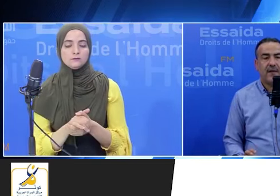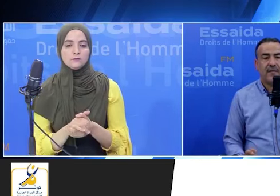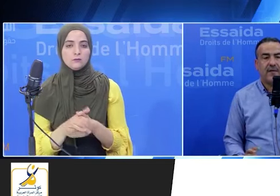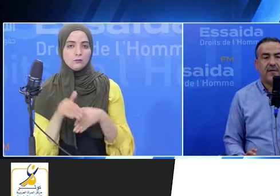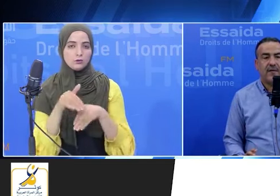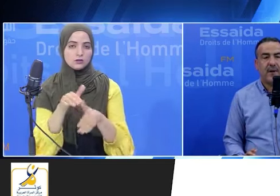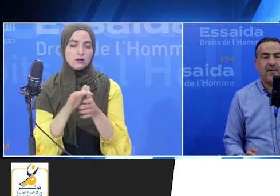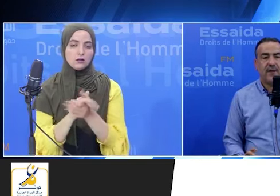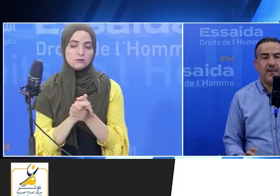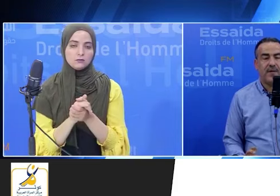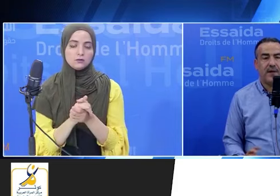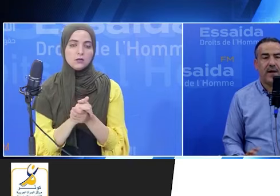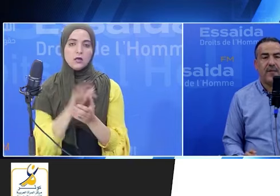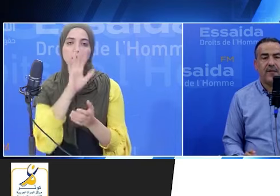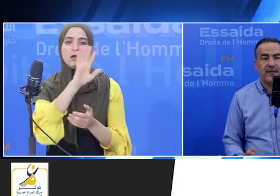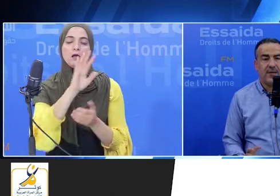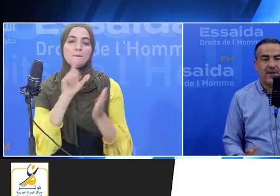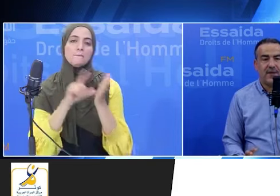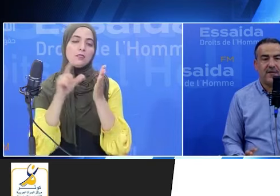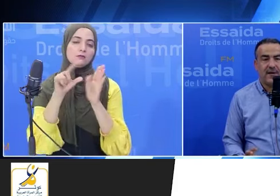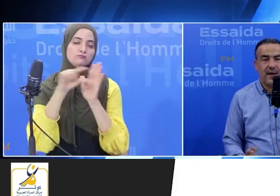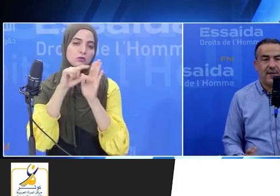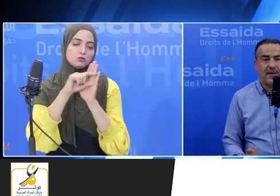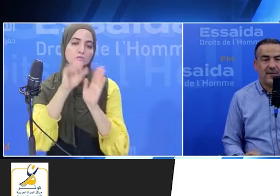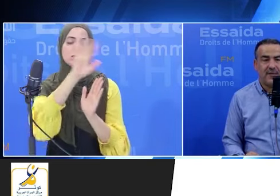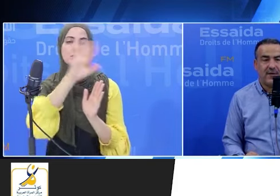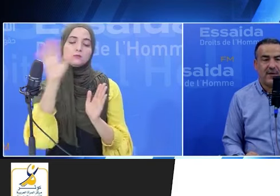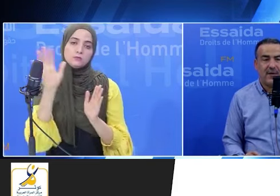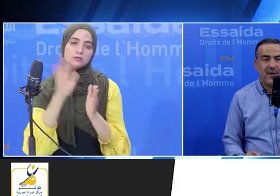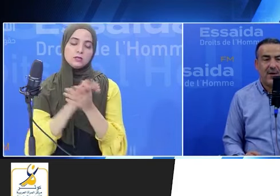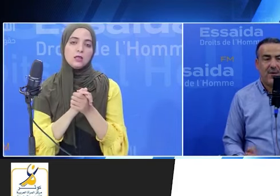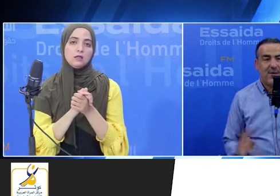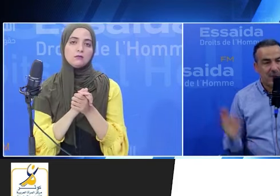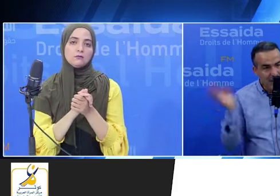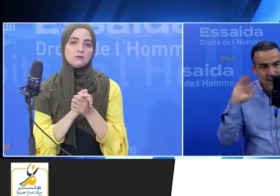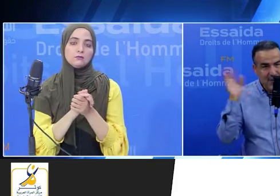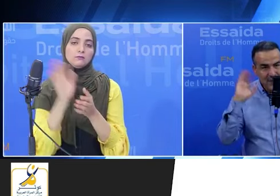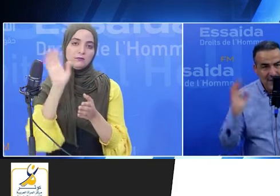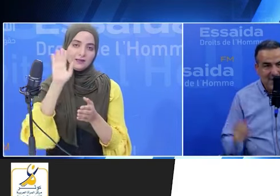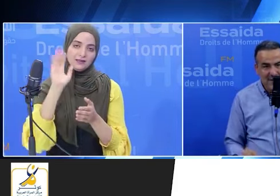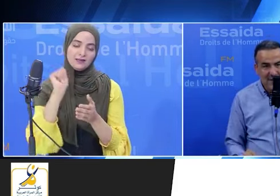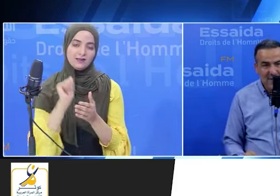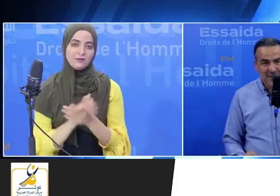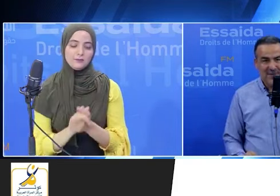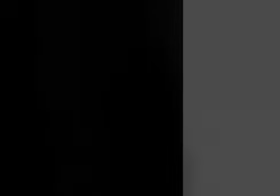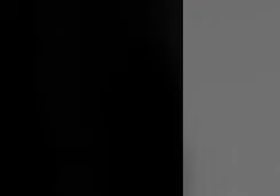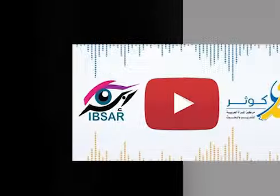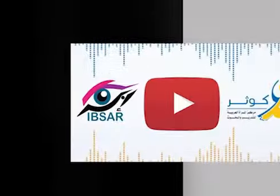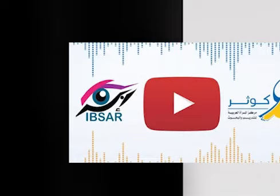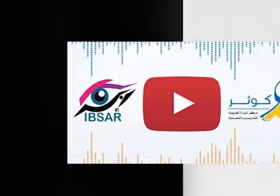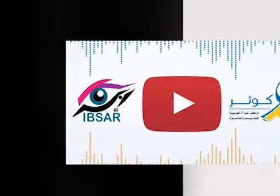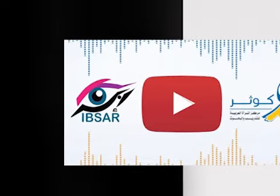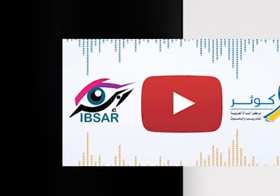قراءة في المرسوم 55 عبر صوت جهان الزمزمي وننقلكم بسلم